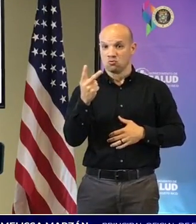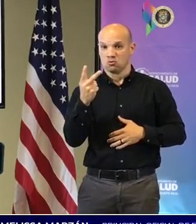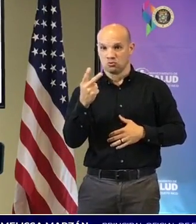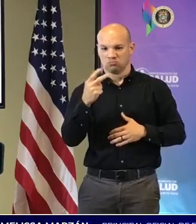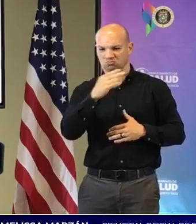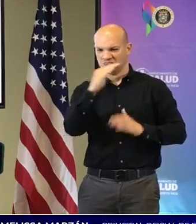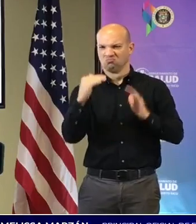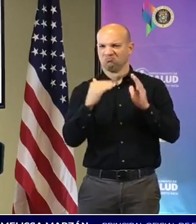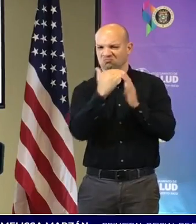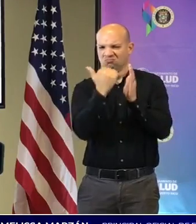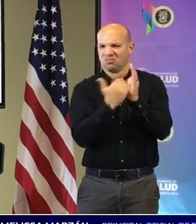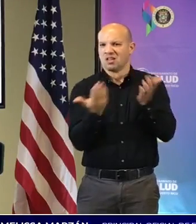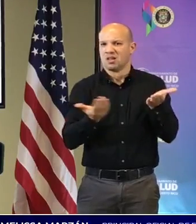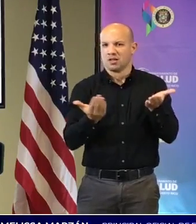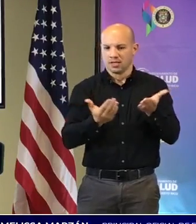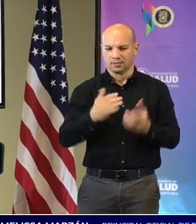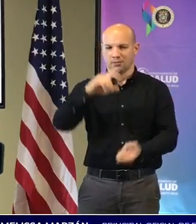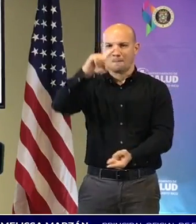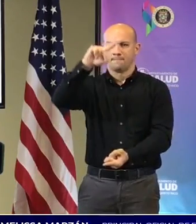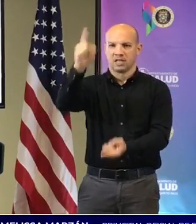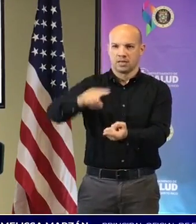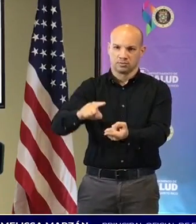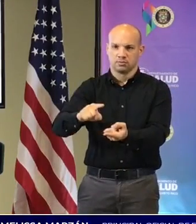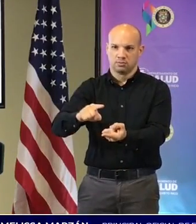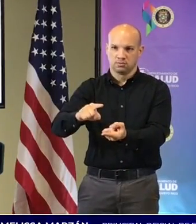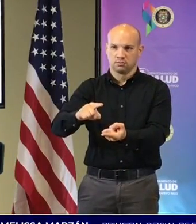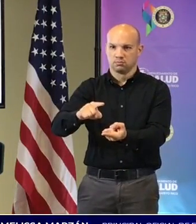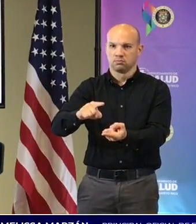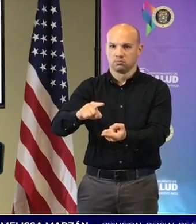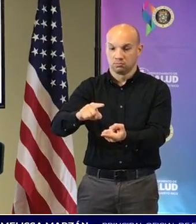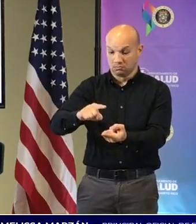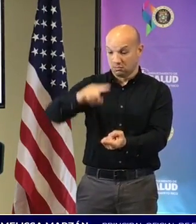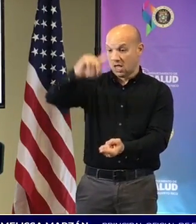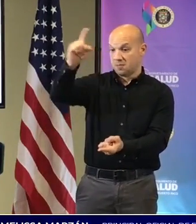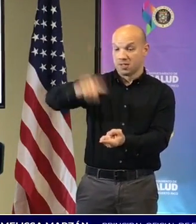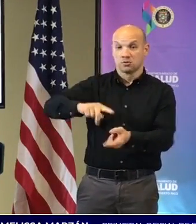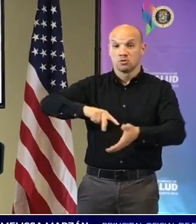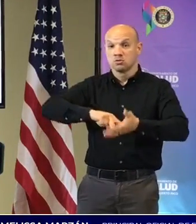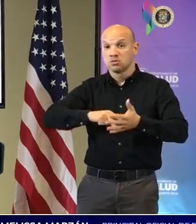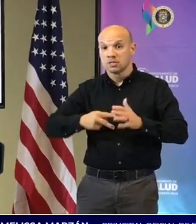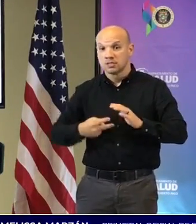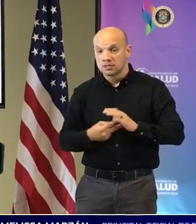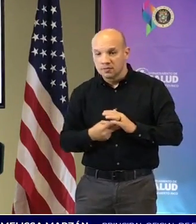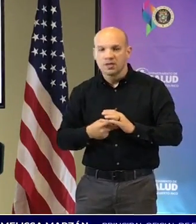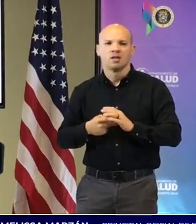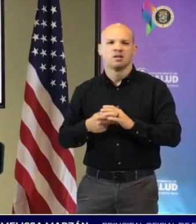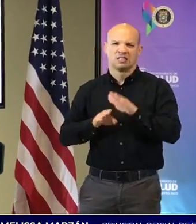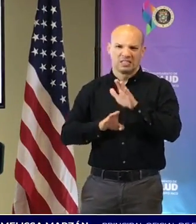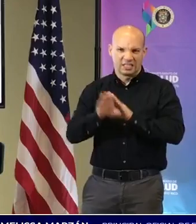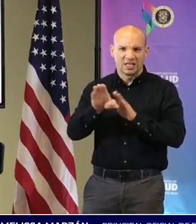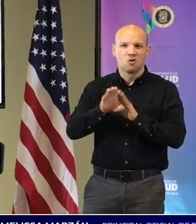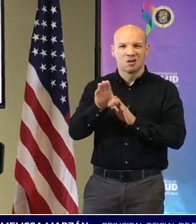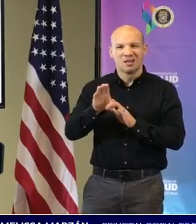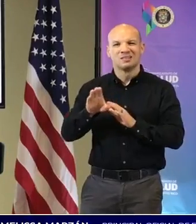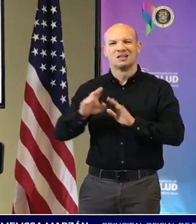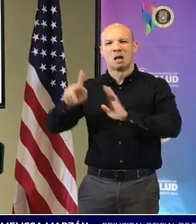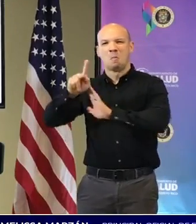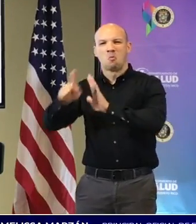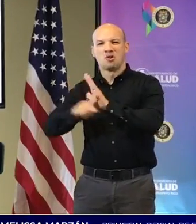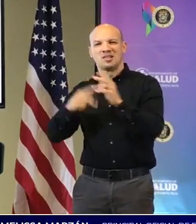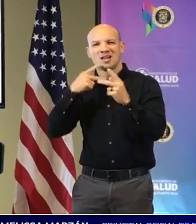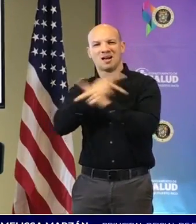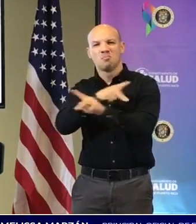el pilar de mitigación y en mitigación requiere el desarrollo de política pública para atender a la